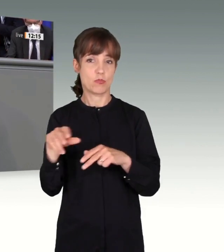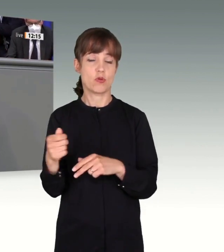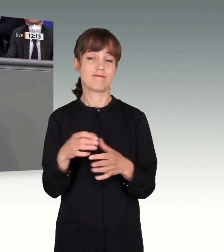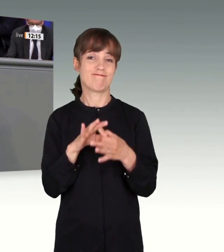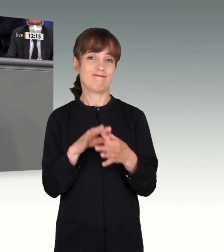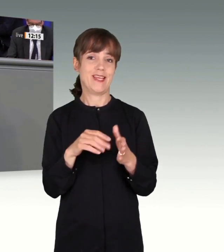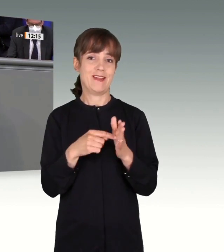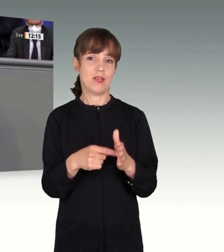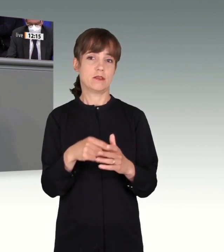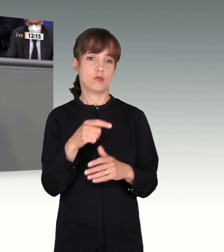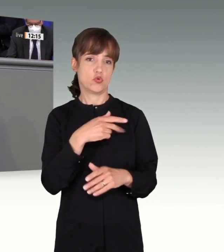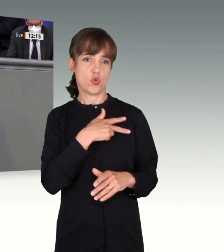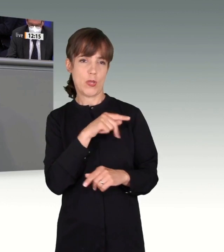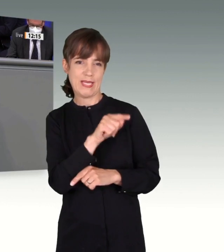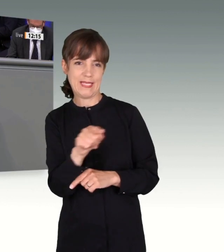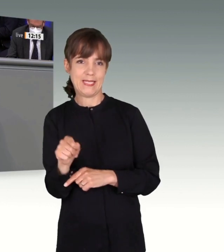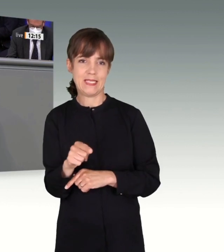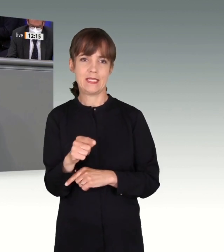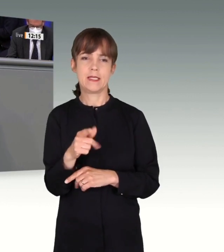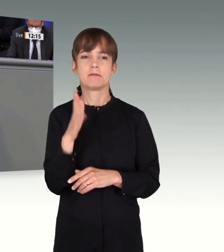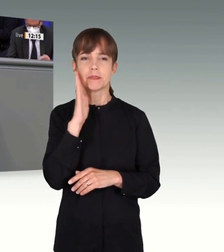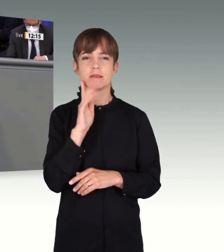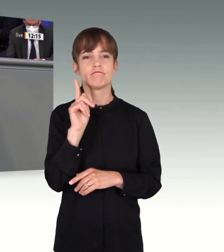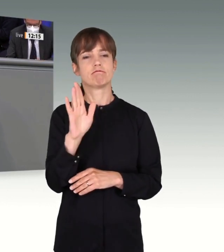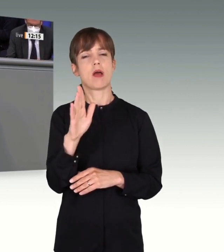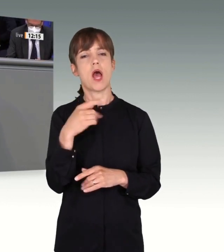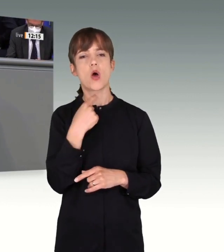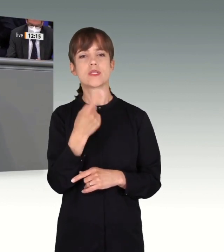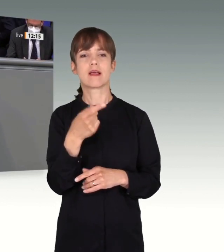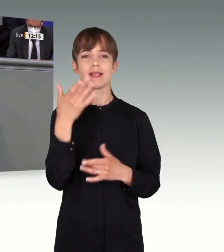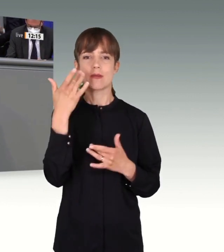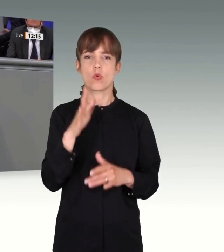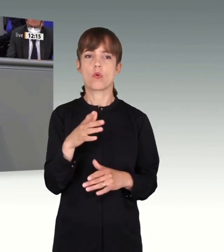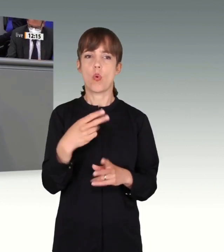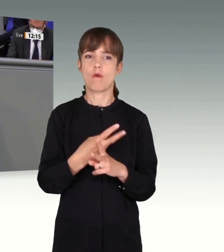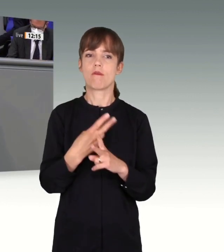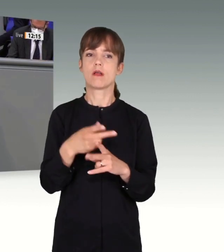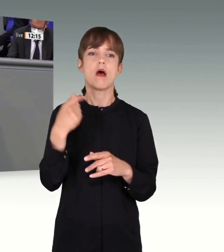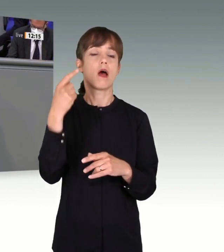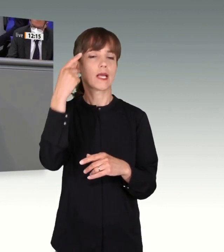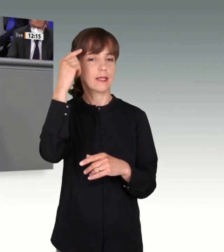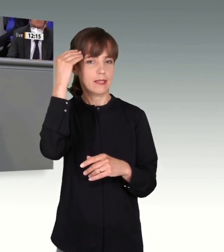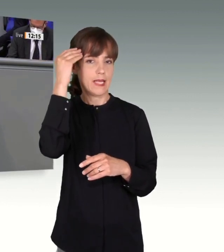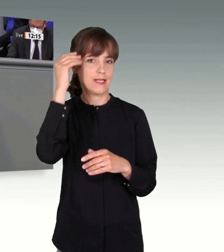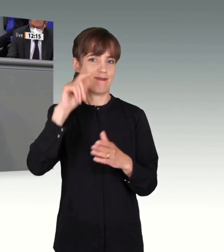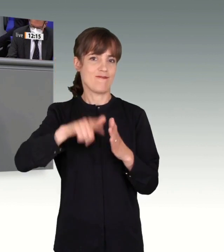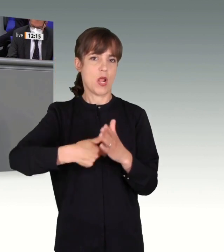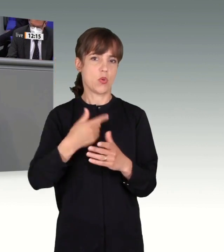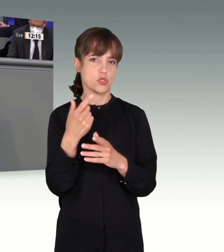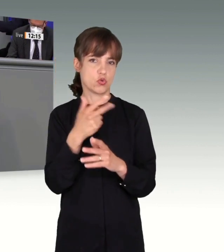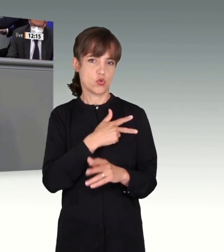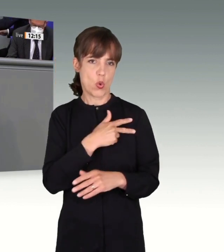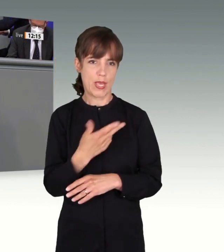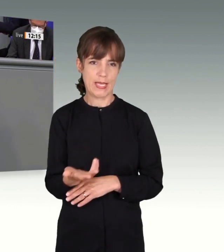geführt. Wir sind mit Unmengen an Beweismaterial zugeworfen worden und waren mit Einstufungen von Dokumenten, die für uns nicht immer